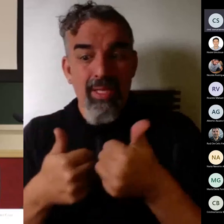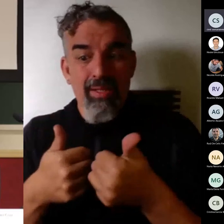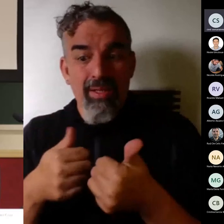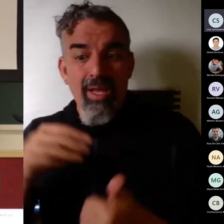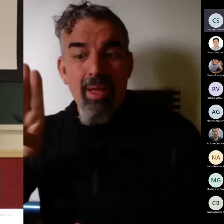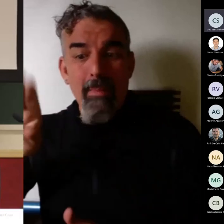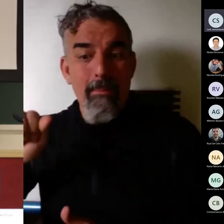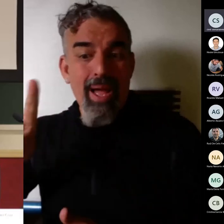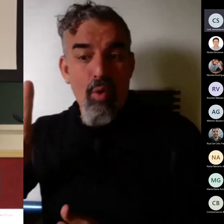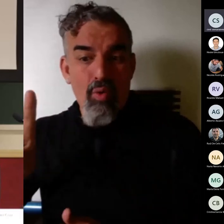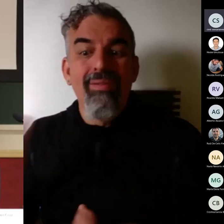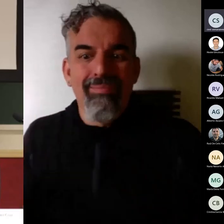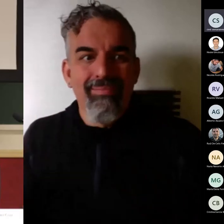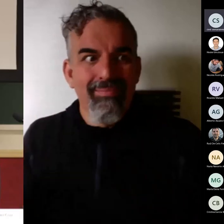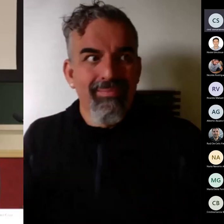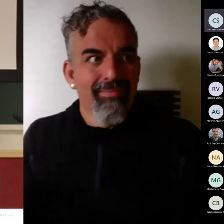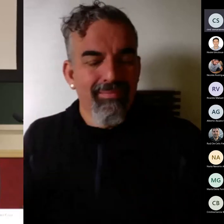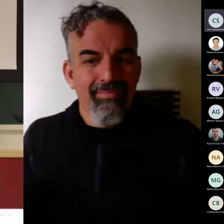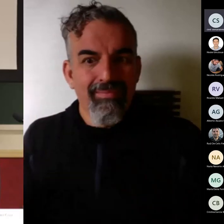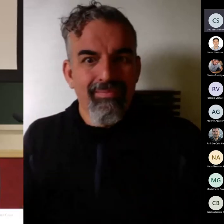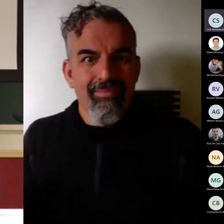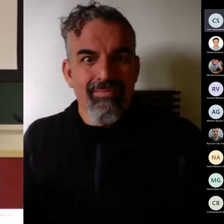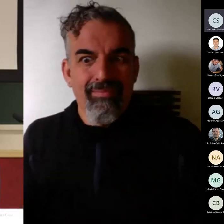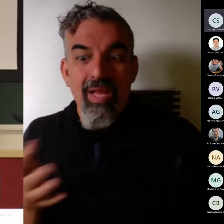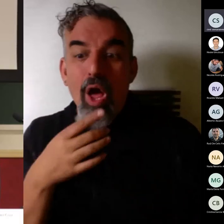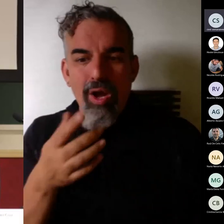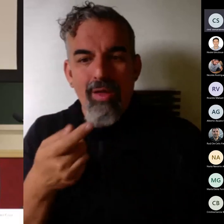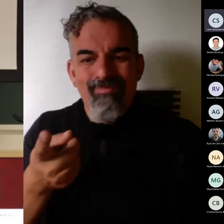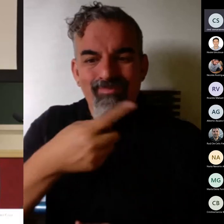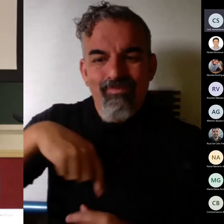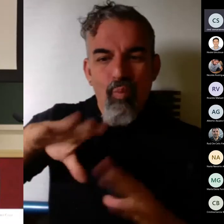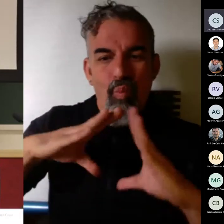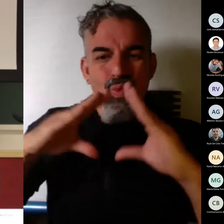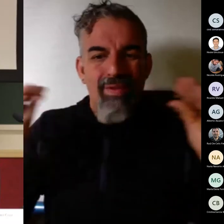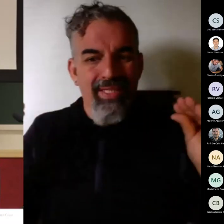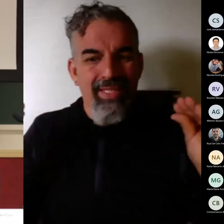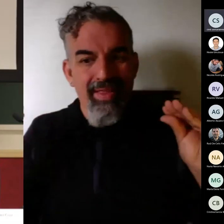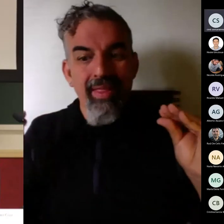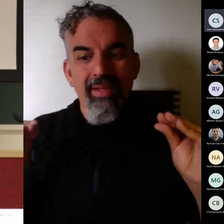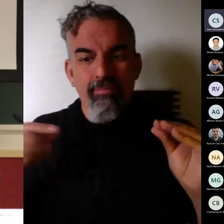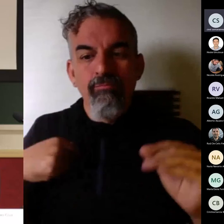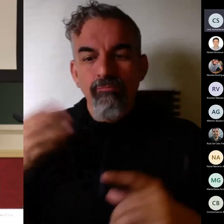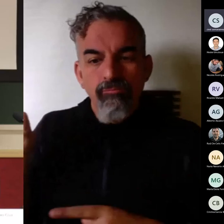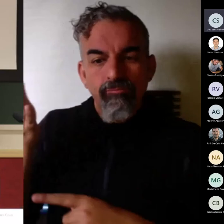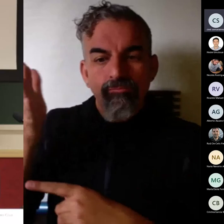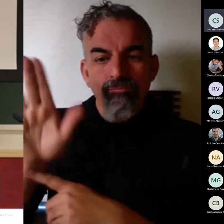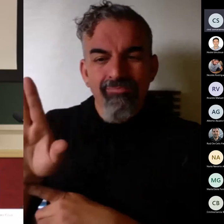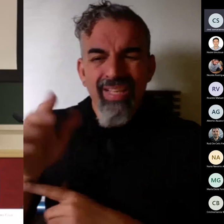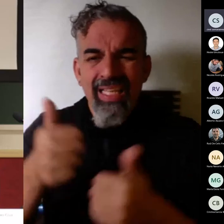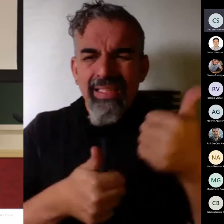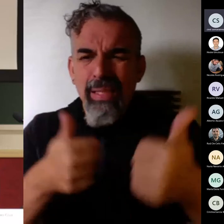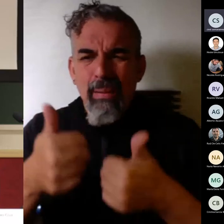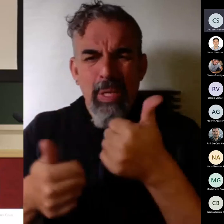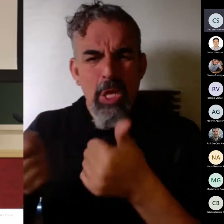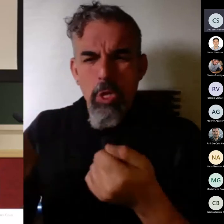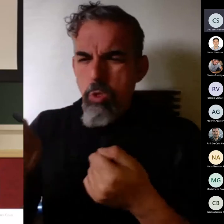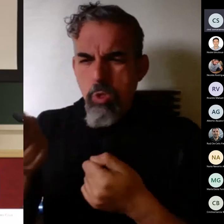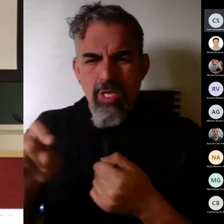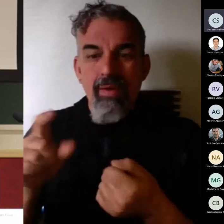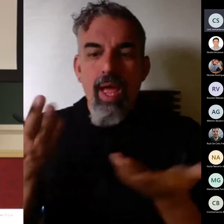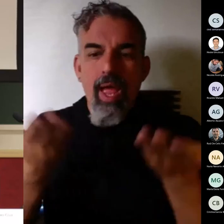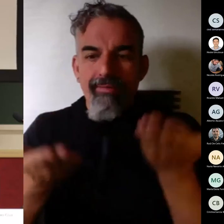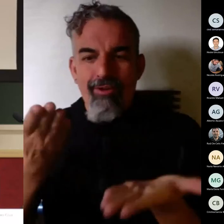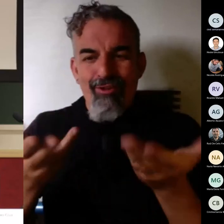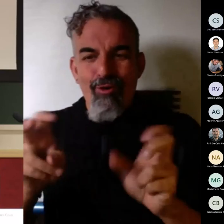la cuestión es que cuando les planteamos otra forma de entender la evaluación